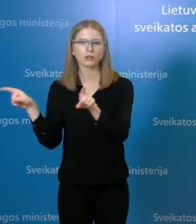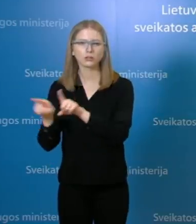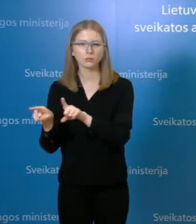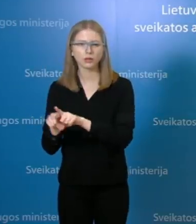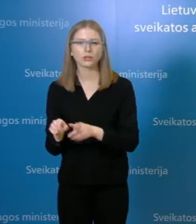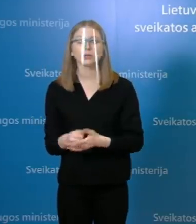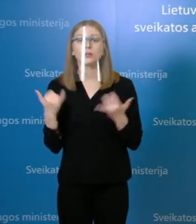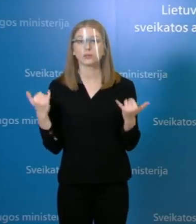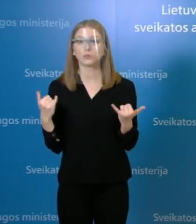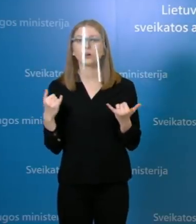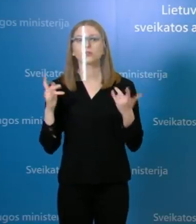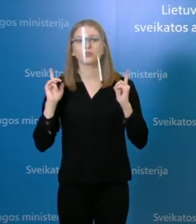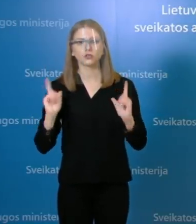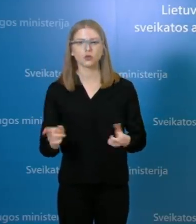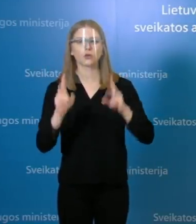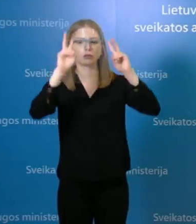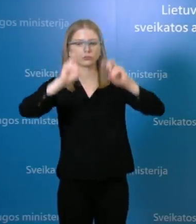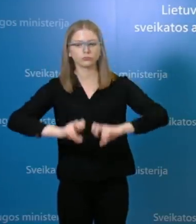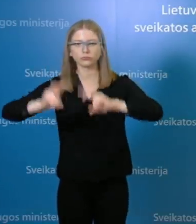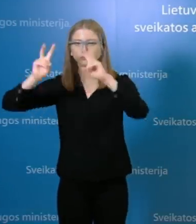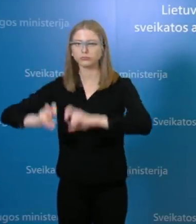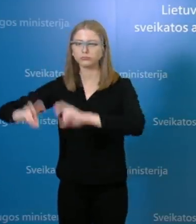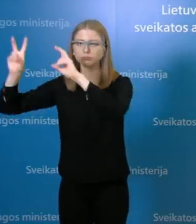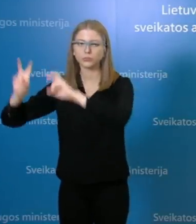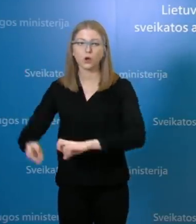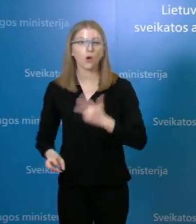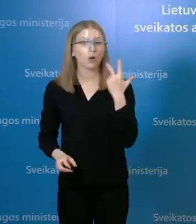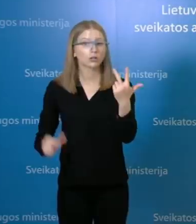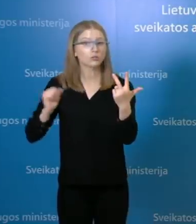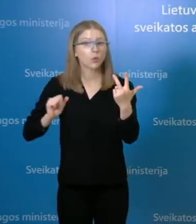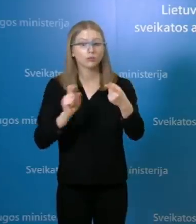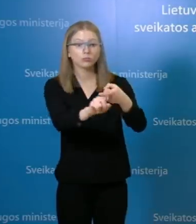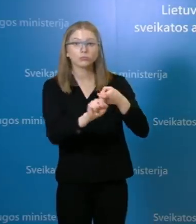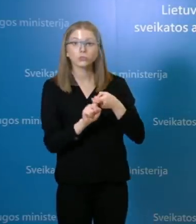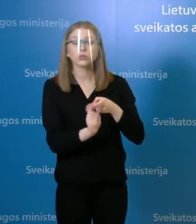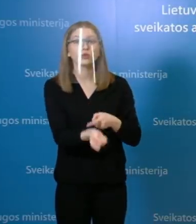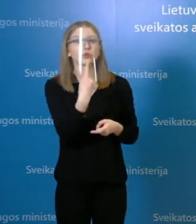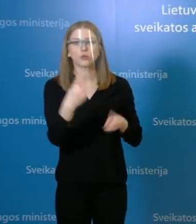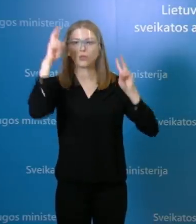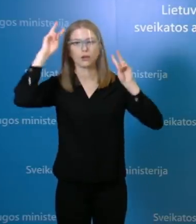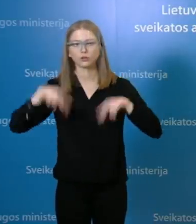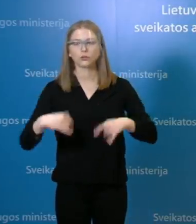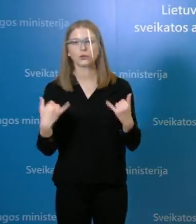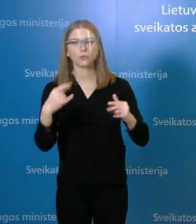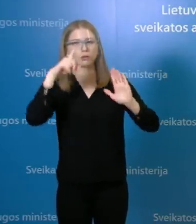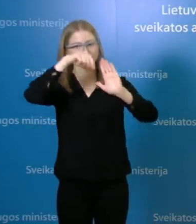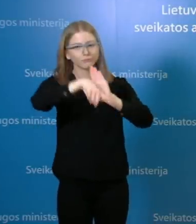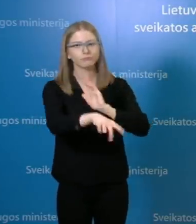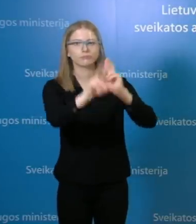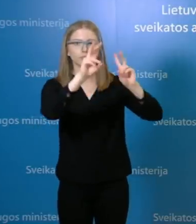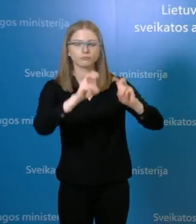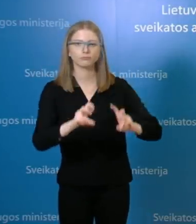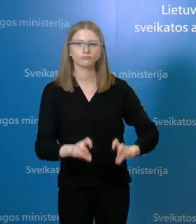vykdoma epidemiologinė diagnostika ir 3 atvejai yra nežinomi ir šiuo metu aiškinamasi kaip jie atsirado.